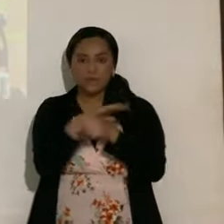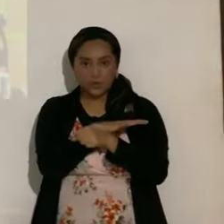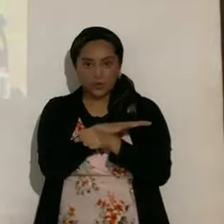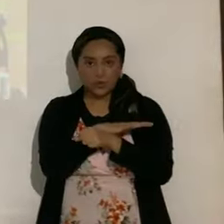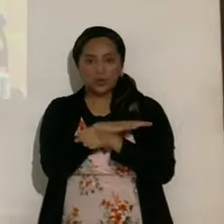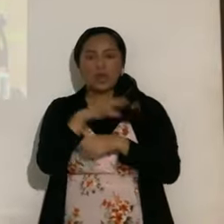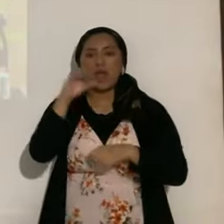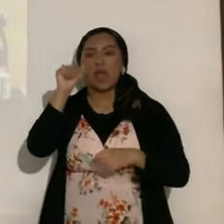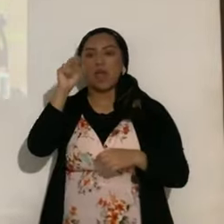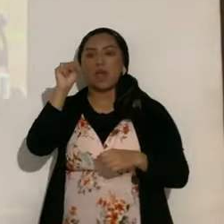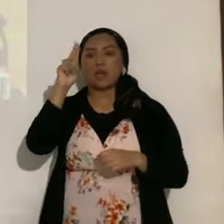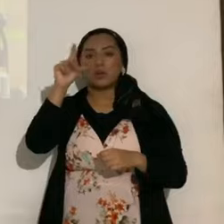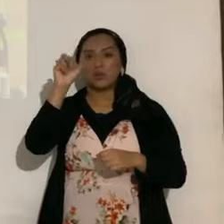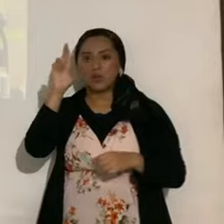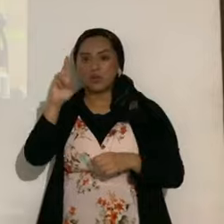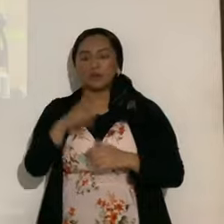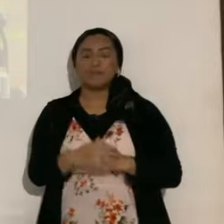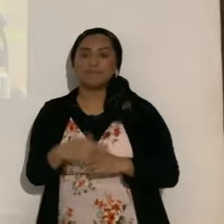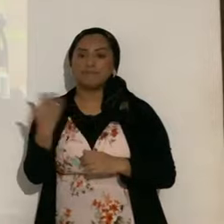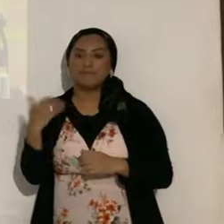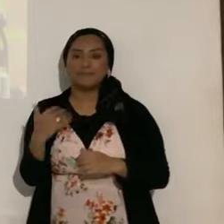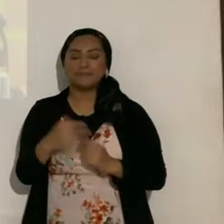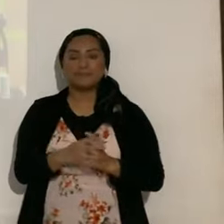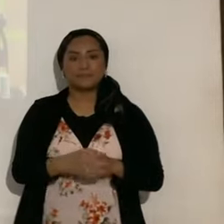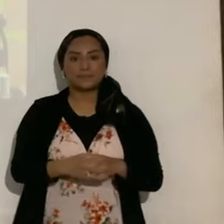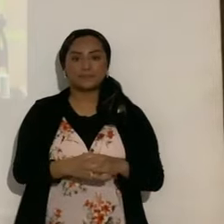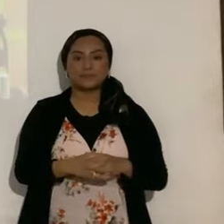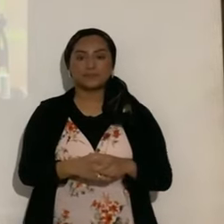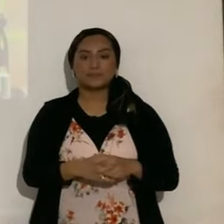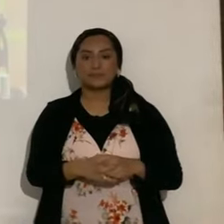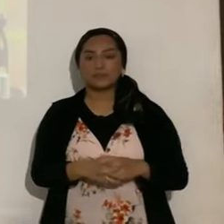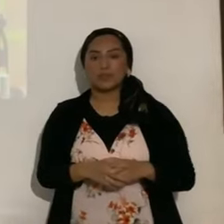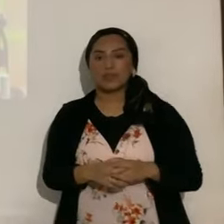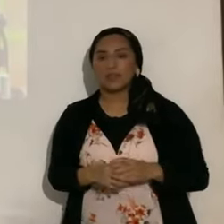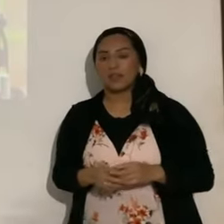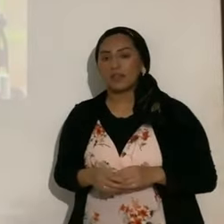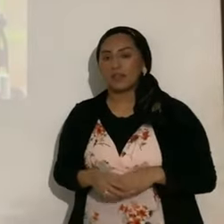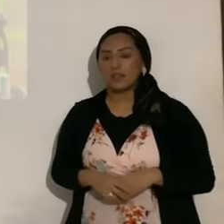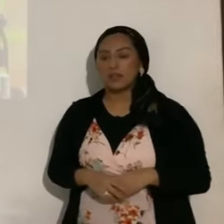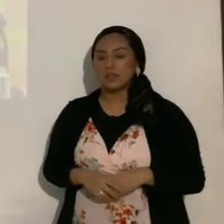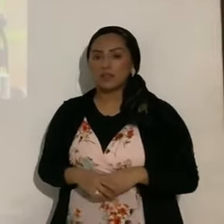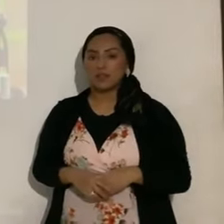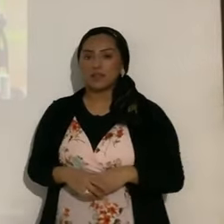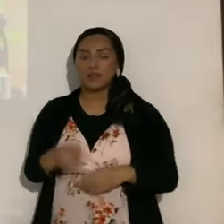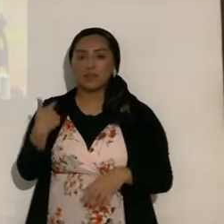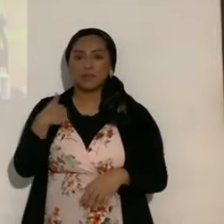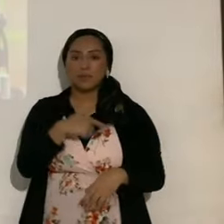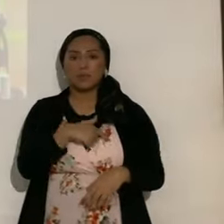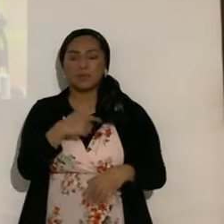anular, tremendo está, tremendo está esta señal, tremendo está, hemos visto otro tipo de